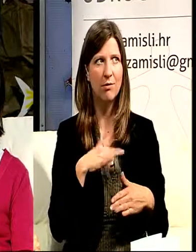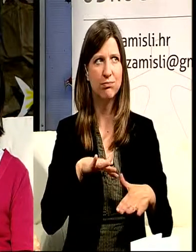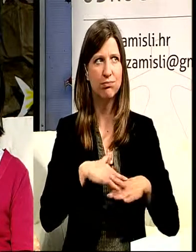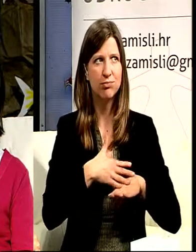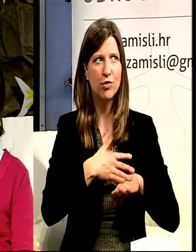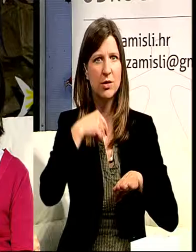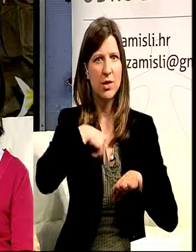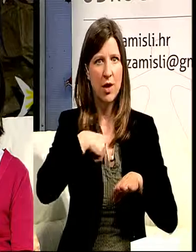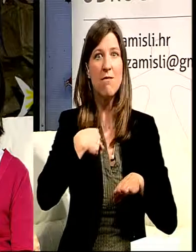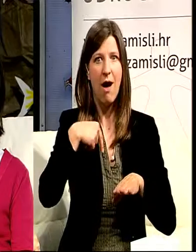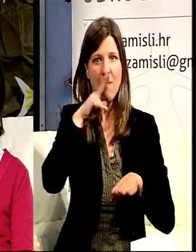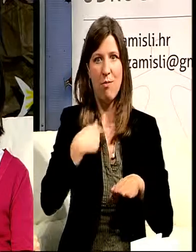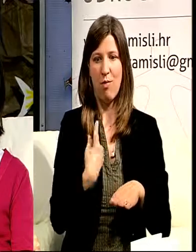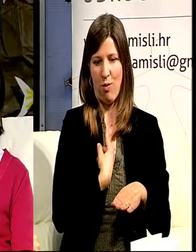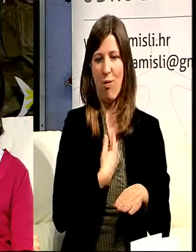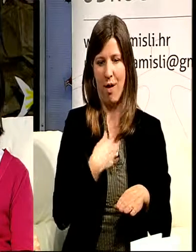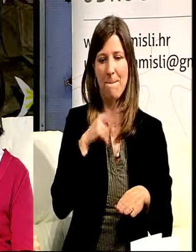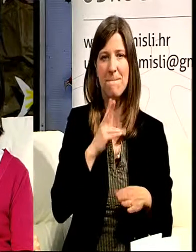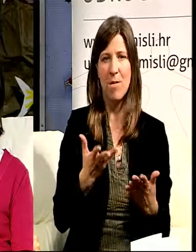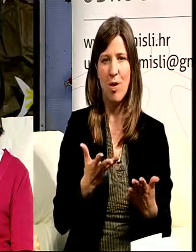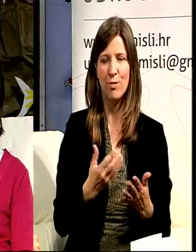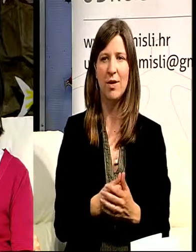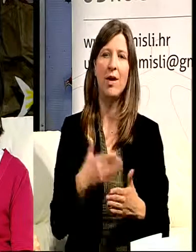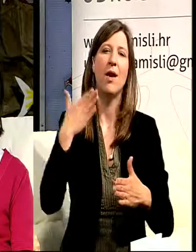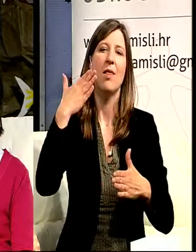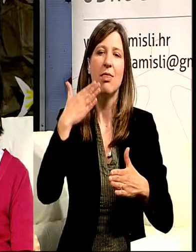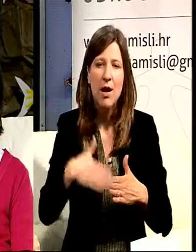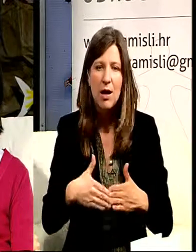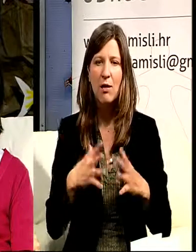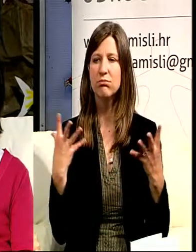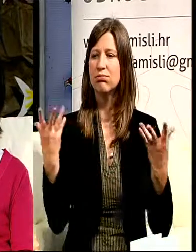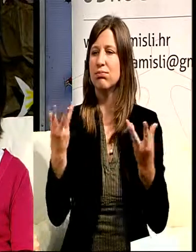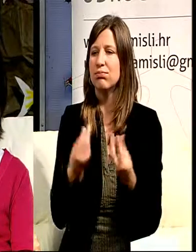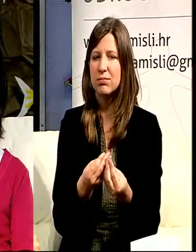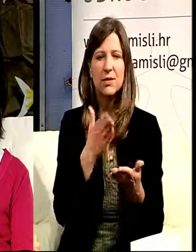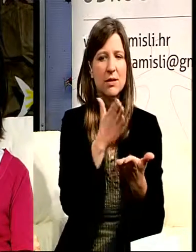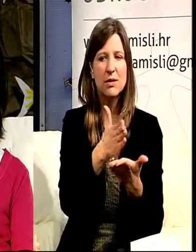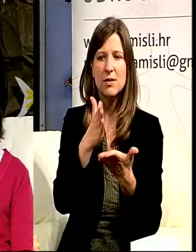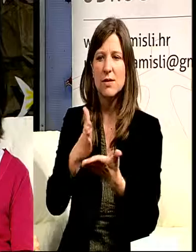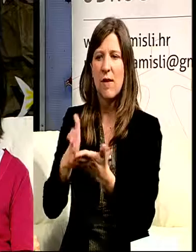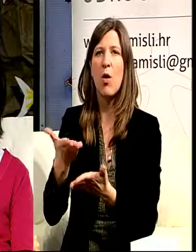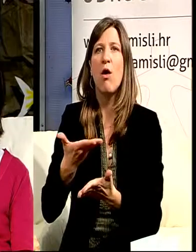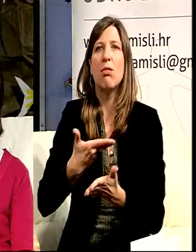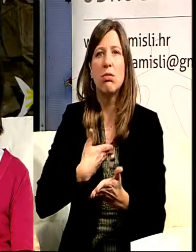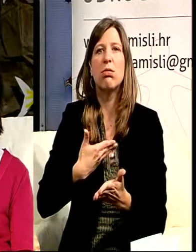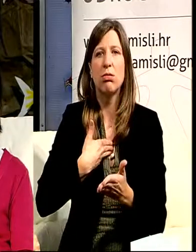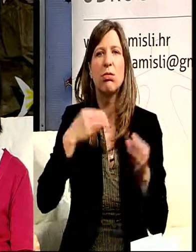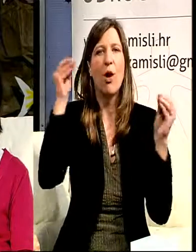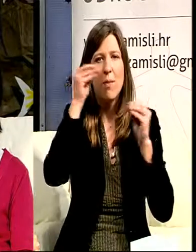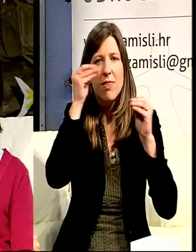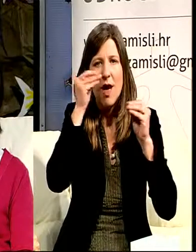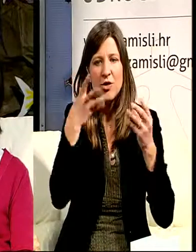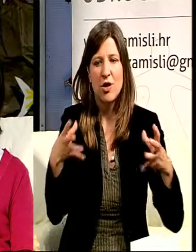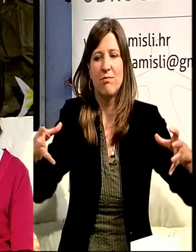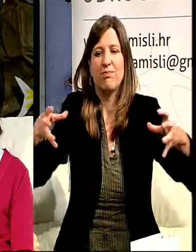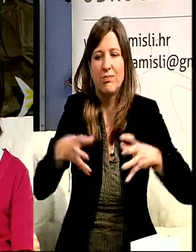Jedan, u stvari, jedna cijela lepeza dobitaka na račun osobe s invaliditetom koja je uključena u jednu